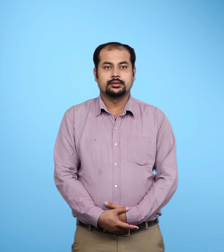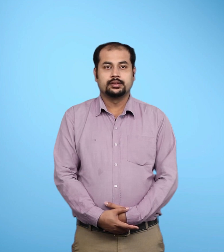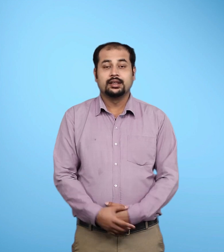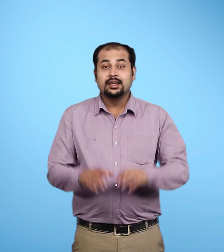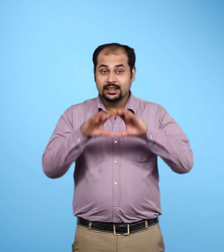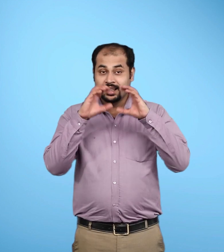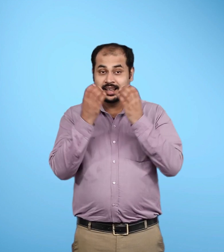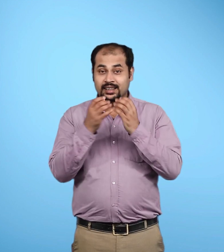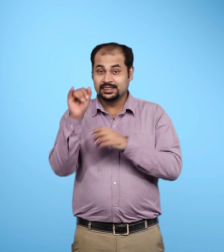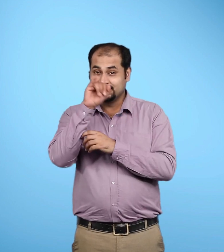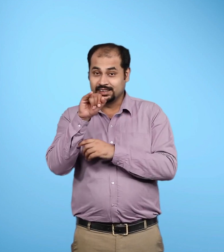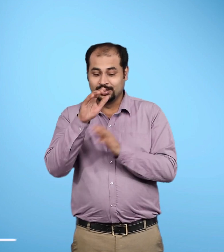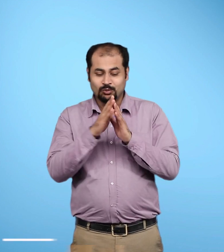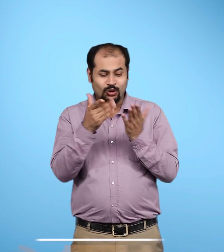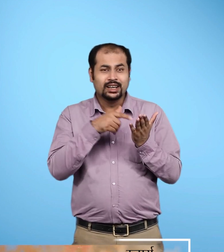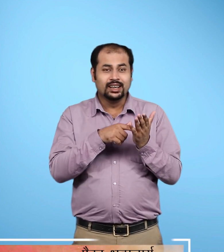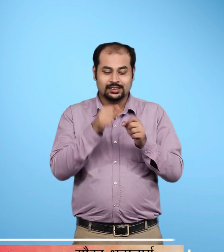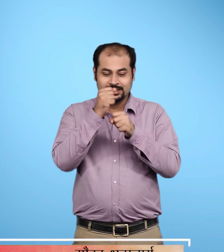कक्षा 6 की भुगोल की पाठ्थे पुस्तक